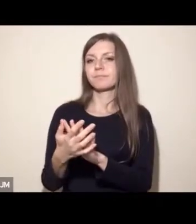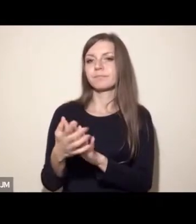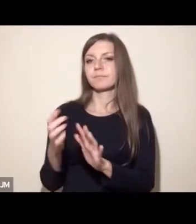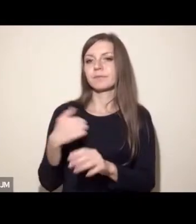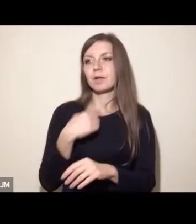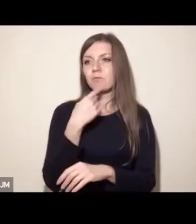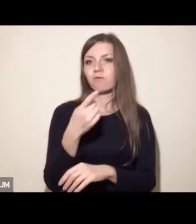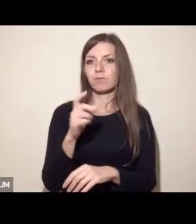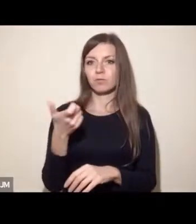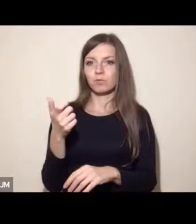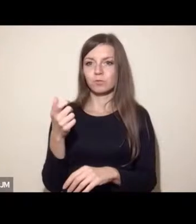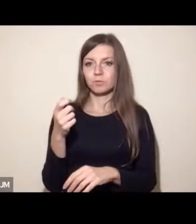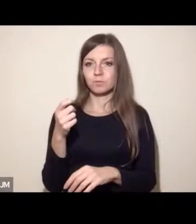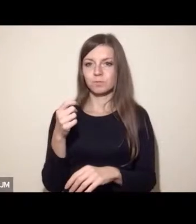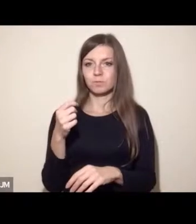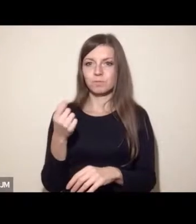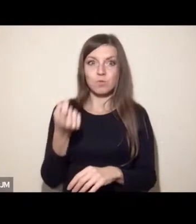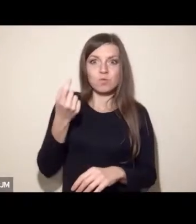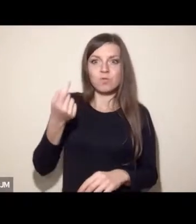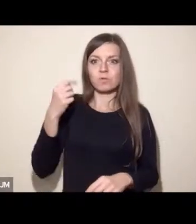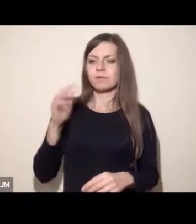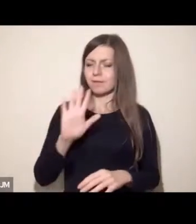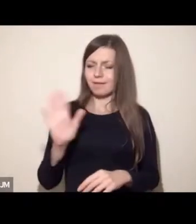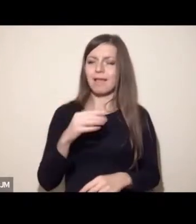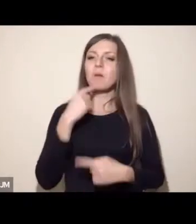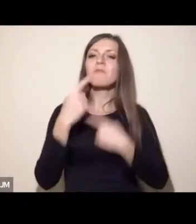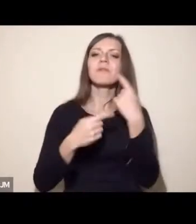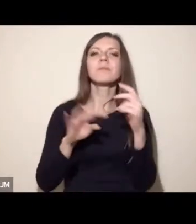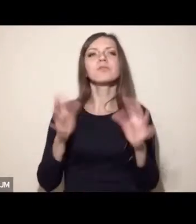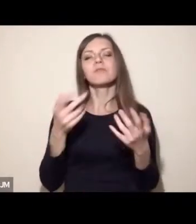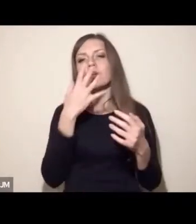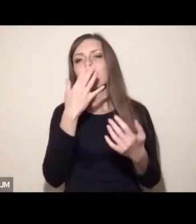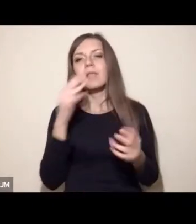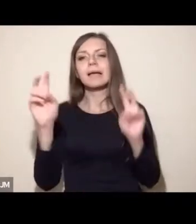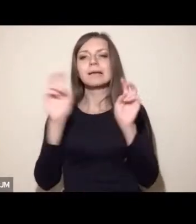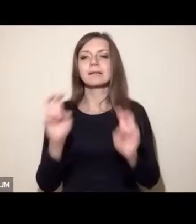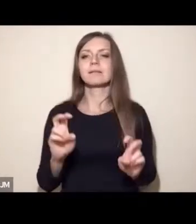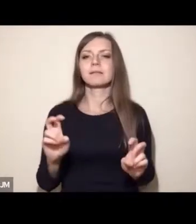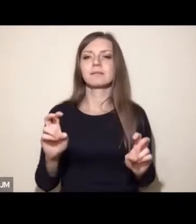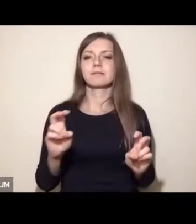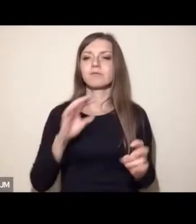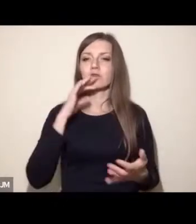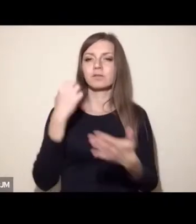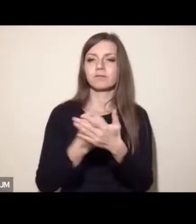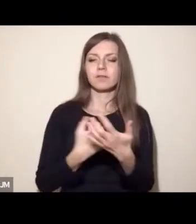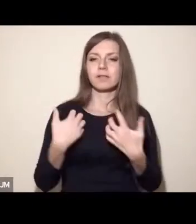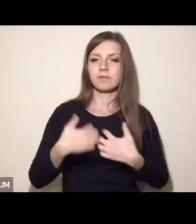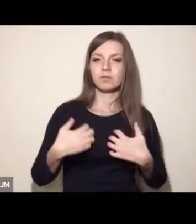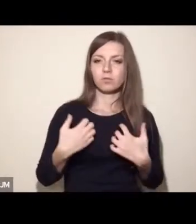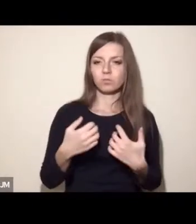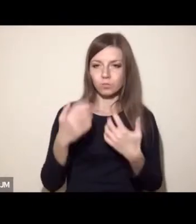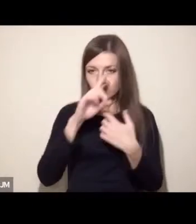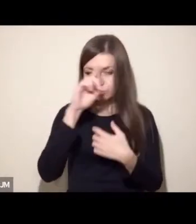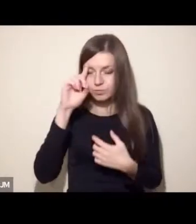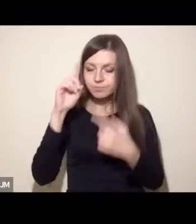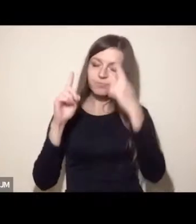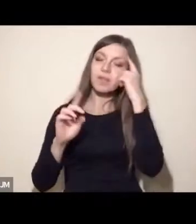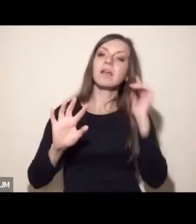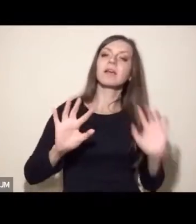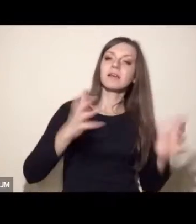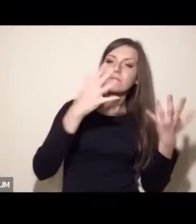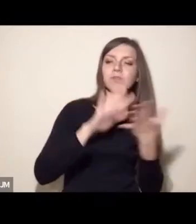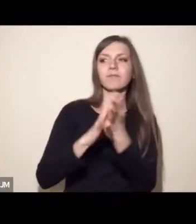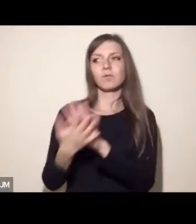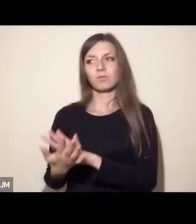niekontrowersyjne rzeczy, rozszerzając nieco ten dyskus, skupię się na kryzysie eksploatacji zwierząt przez ludzi. Rewolucja czy ewolucja jest po